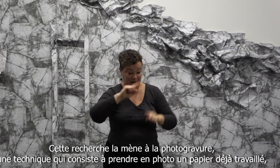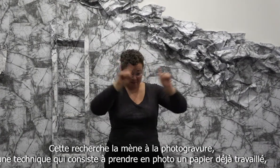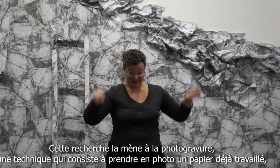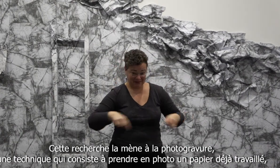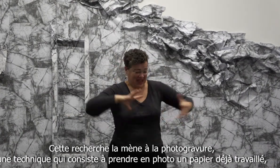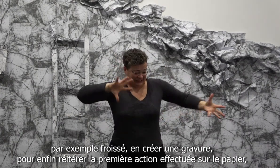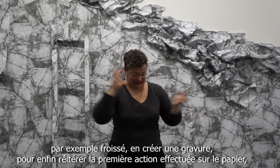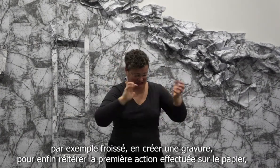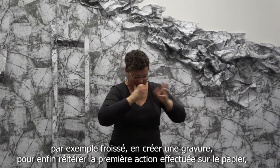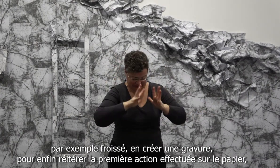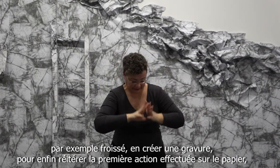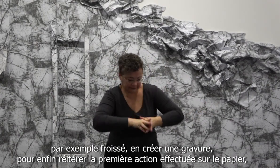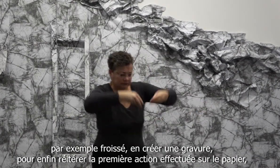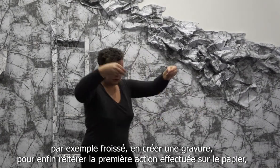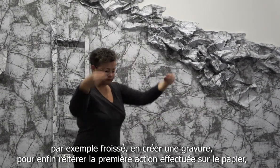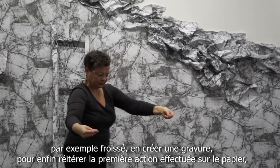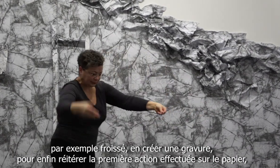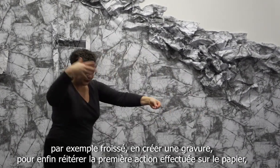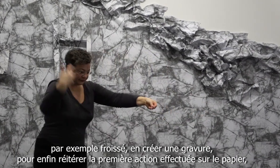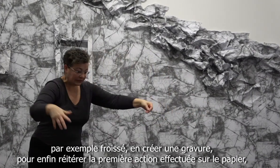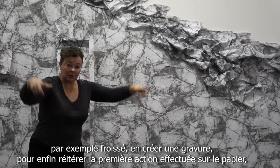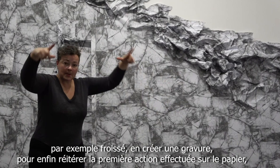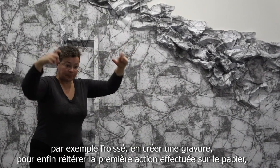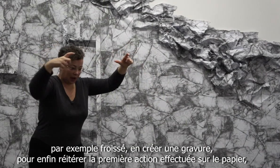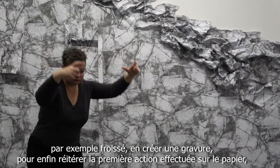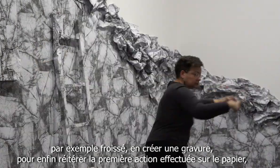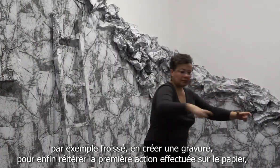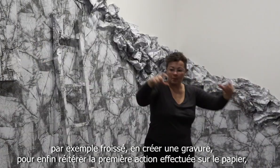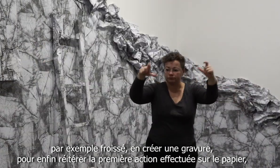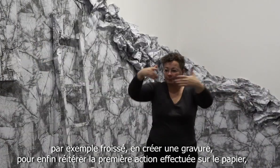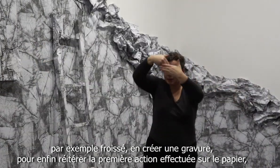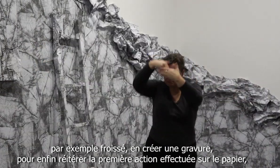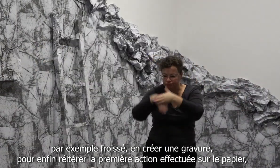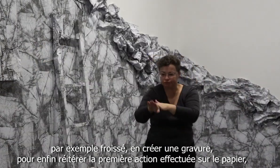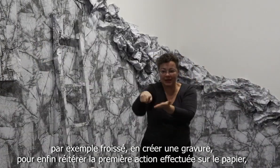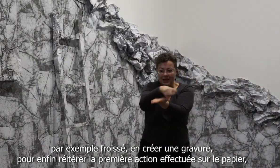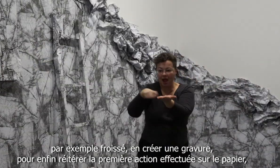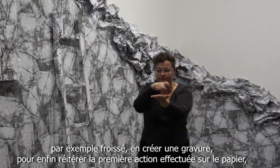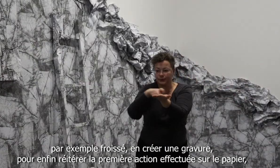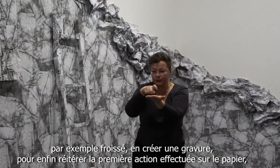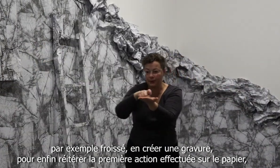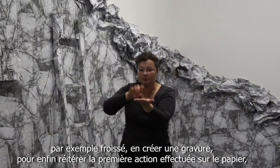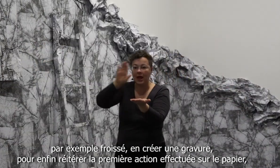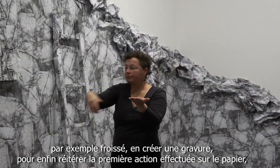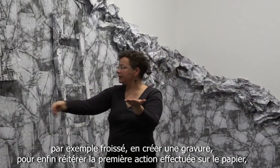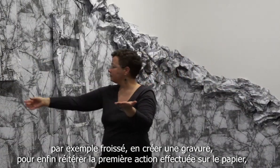déjà travaillé, par exemple froissé, en créer une gravure, pour enfin réitérer la première action effectuée sur le papier.